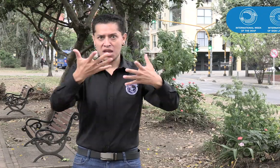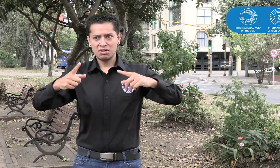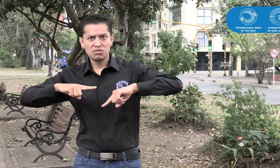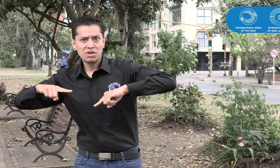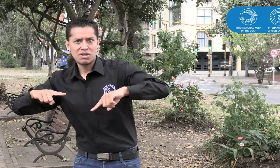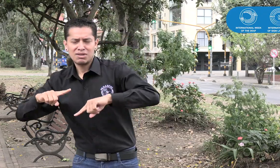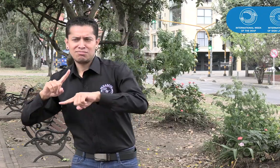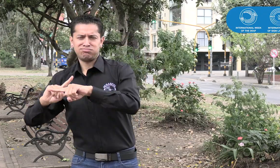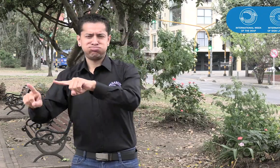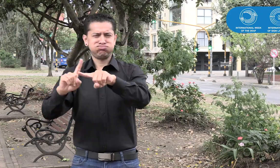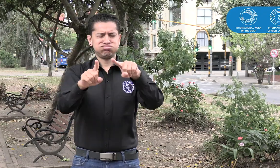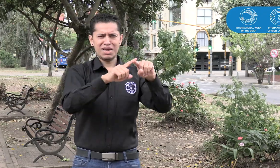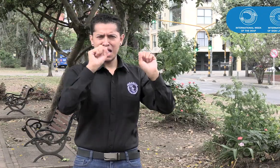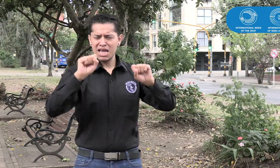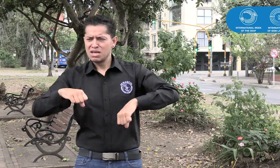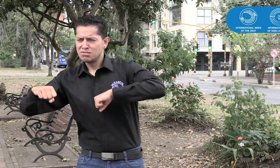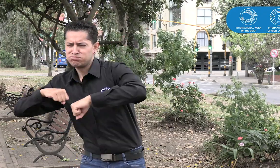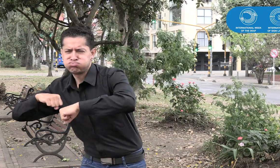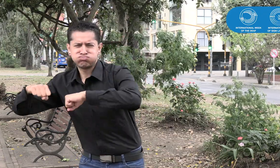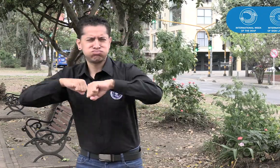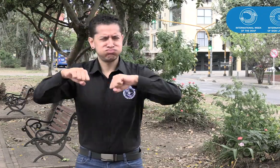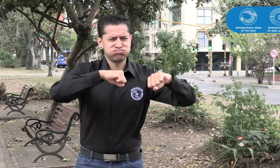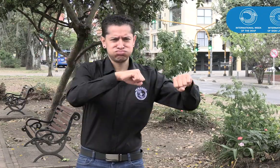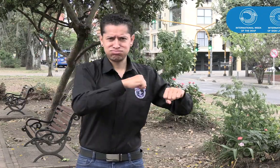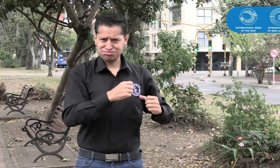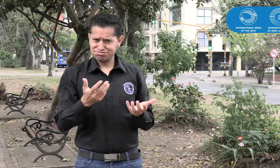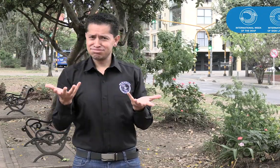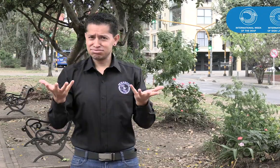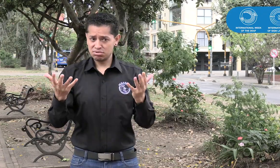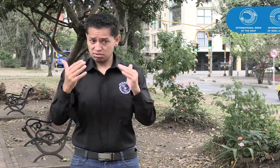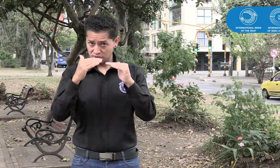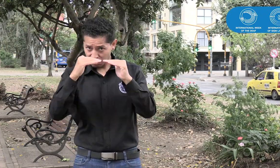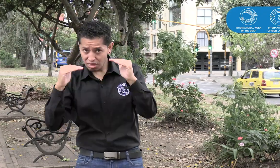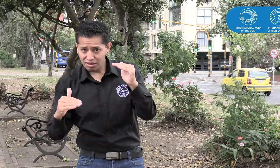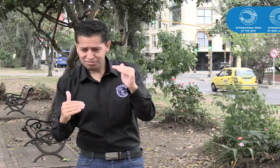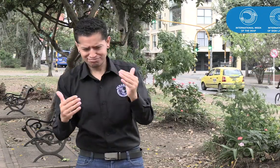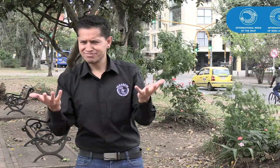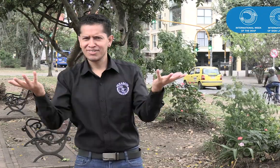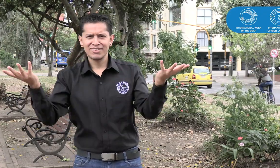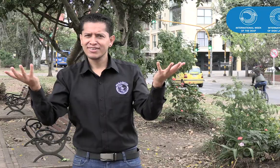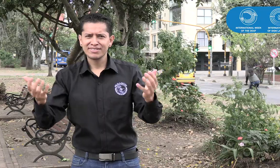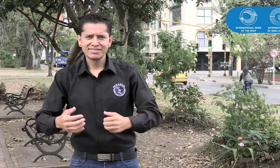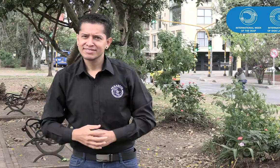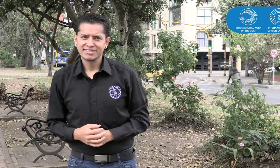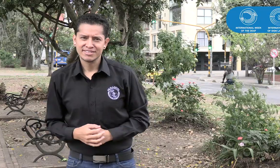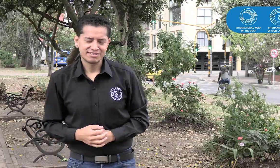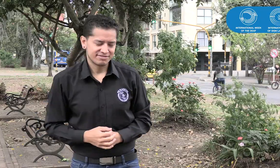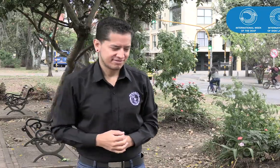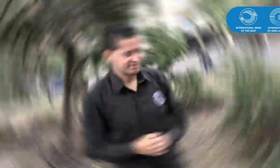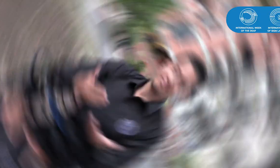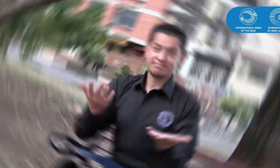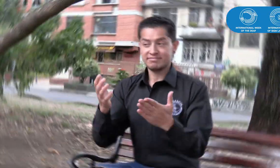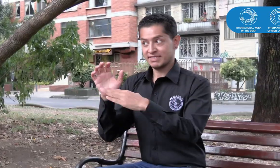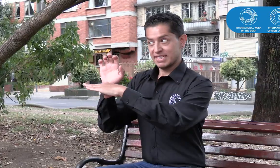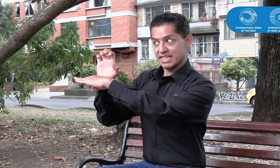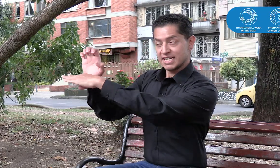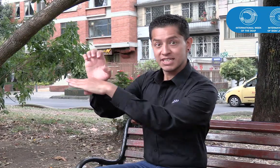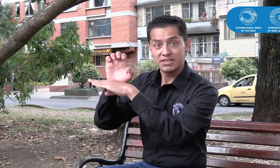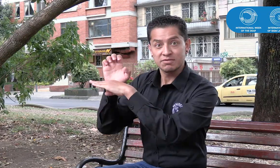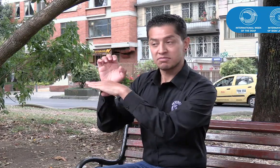directivos y de administración y de muchas otras cosas más. En este sentido, las personas sordas no están en desventaja. Sin embargo, las